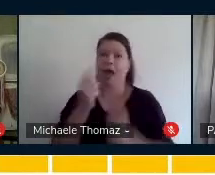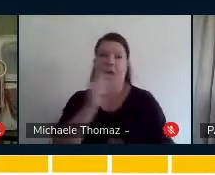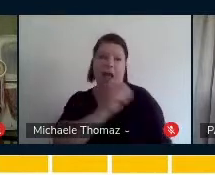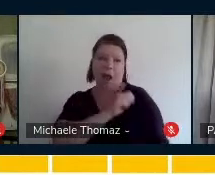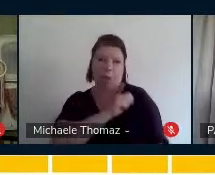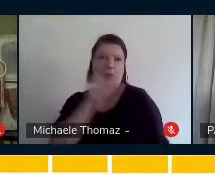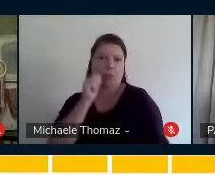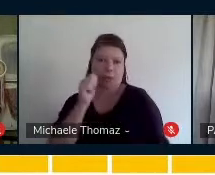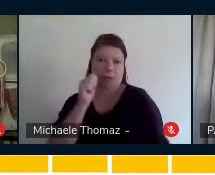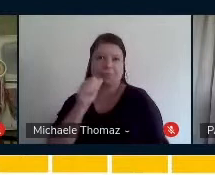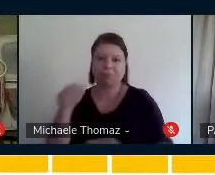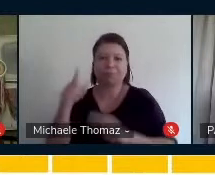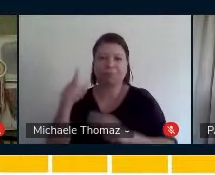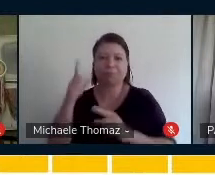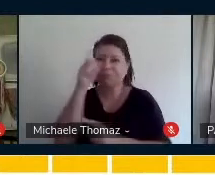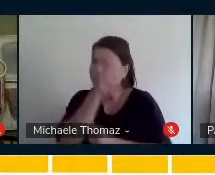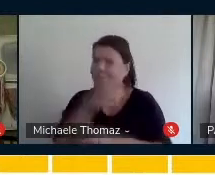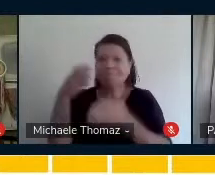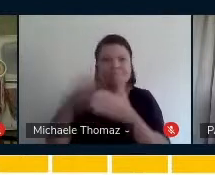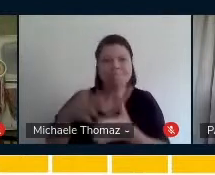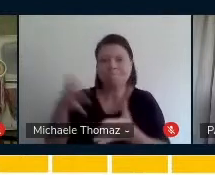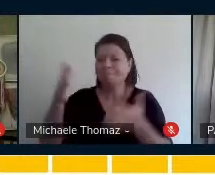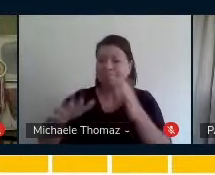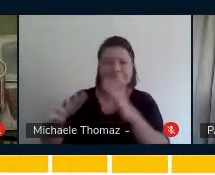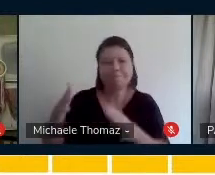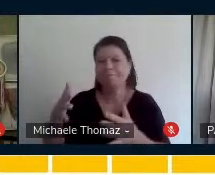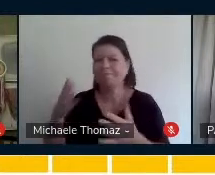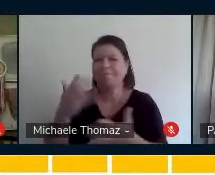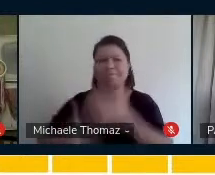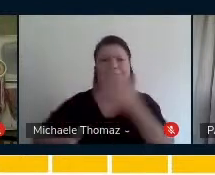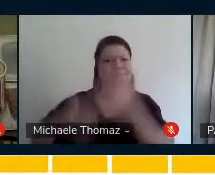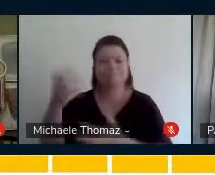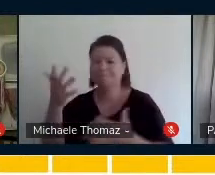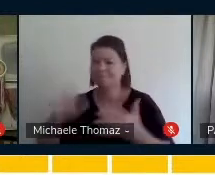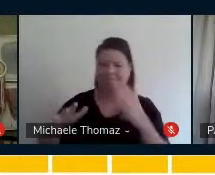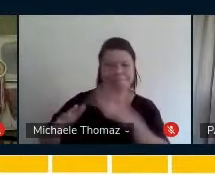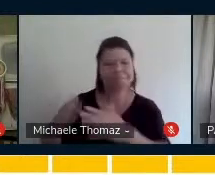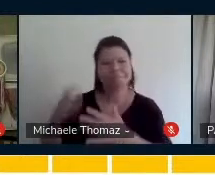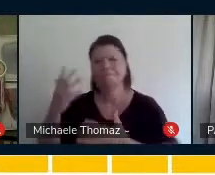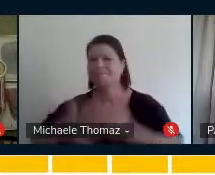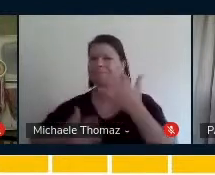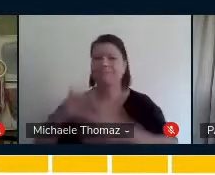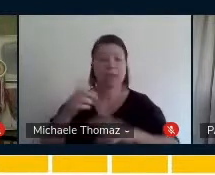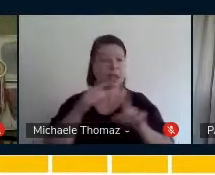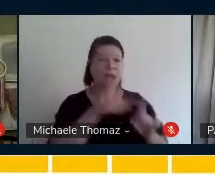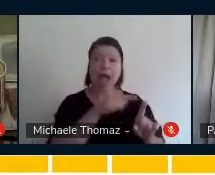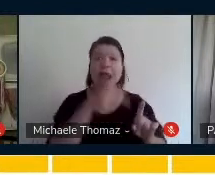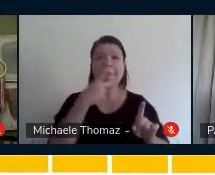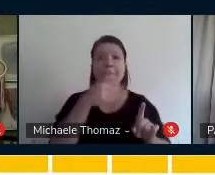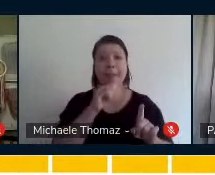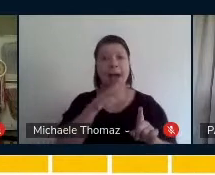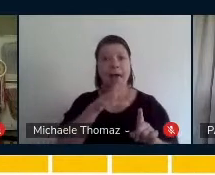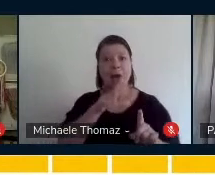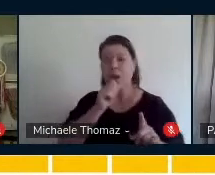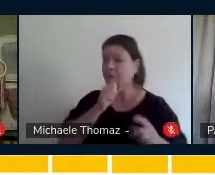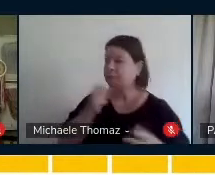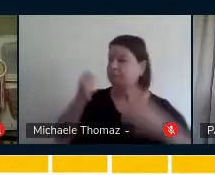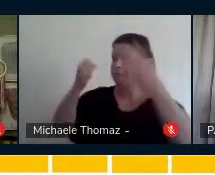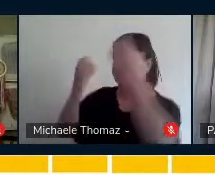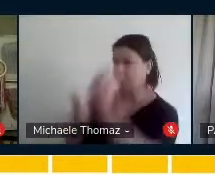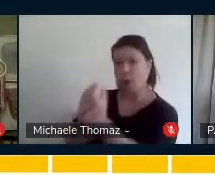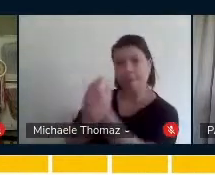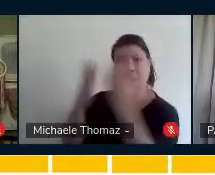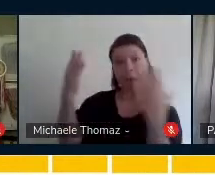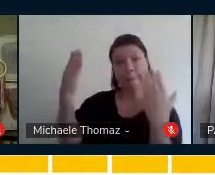fazer os movimentos. E aí, o que que a Paula fez? A Paula, ela segurou a mão da sua colega